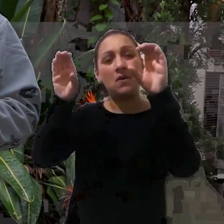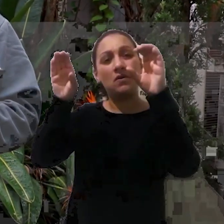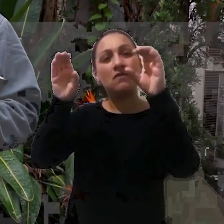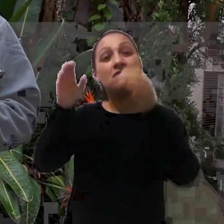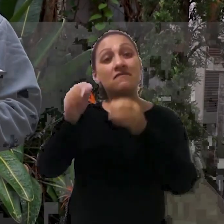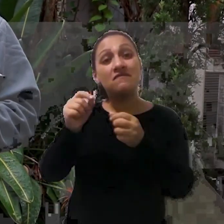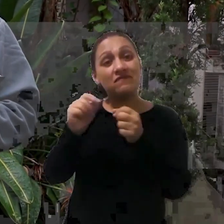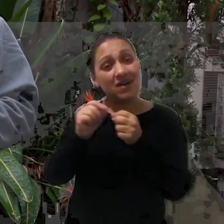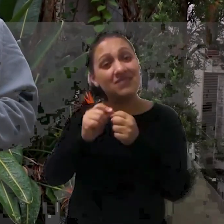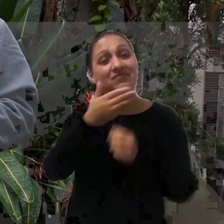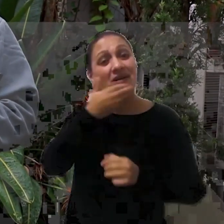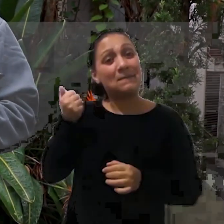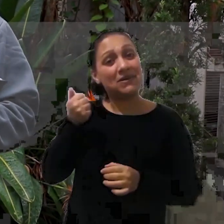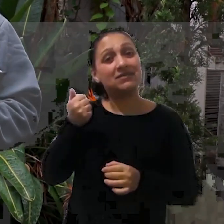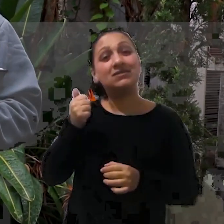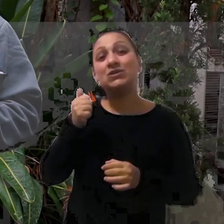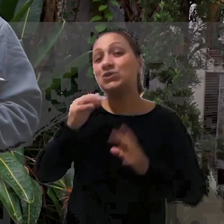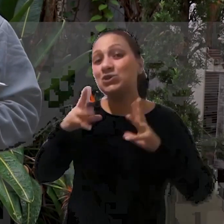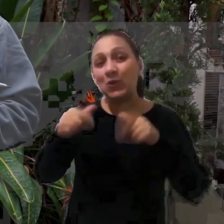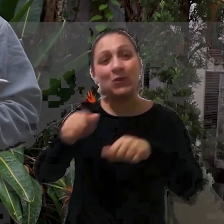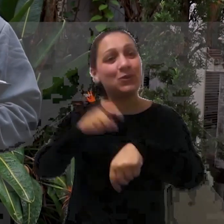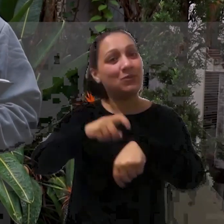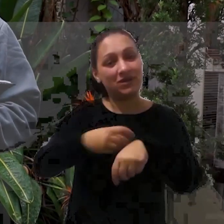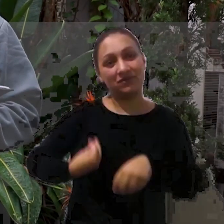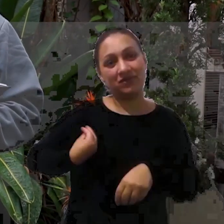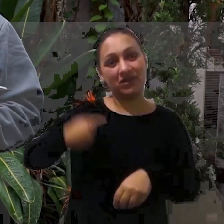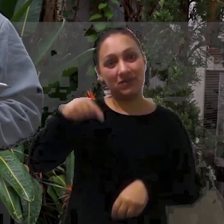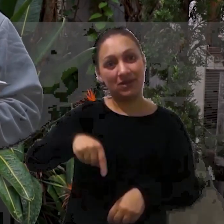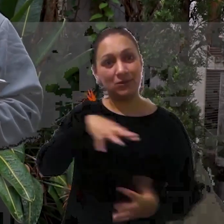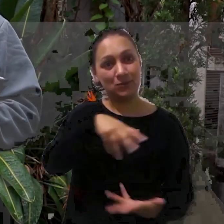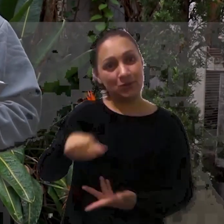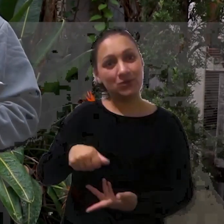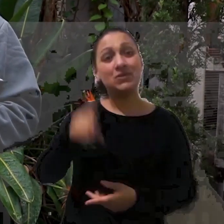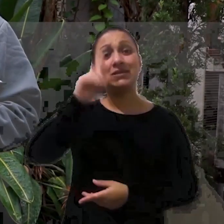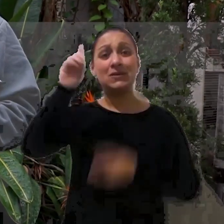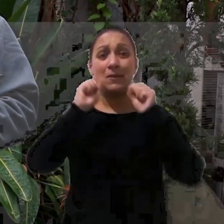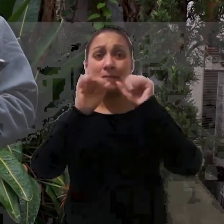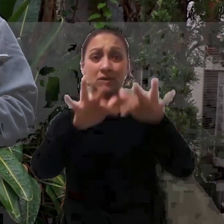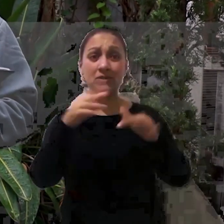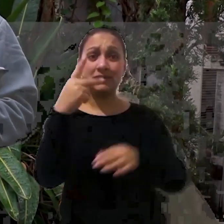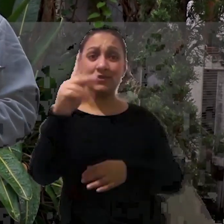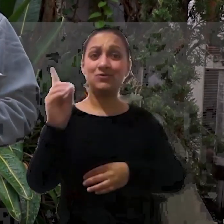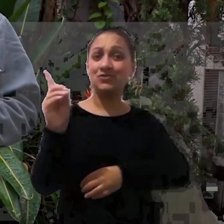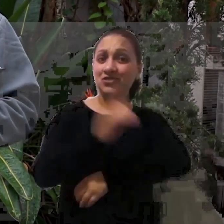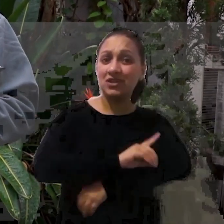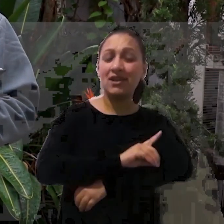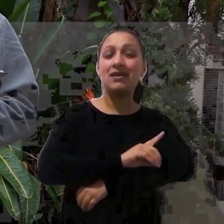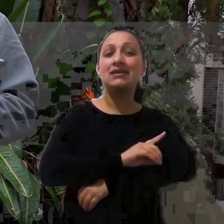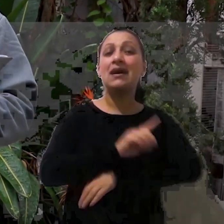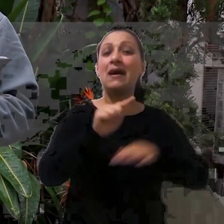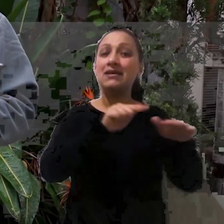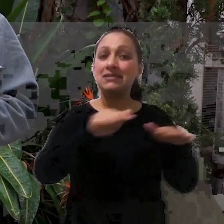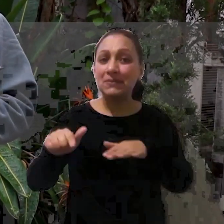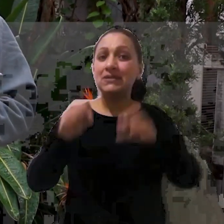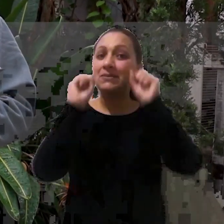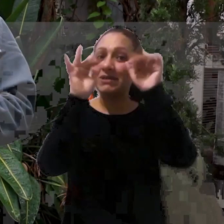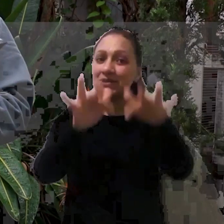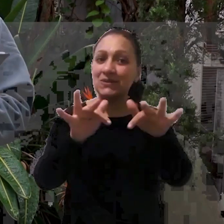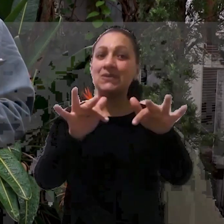para a tua vida E vamos fazer valer a pena cada momento vivido aqui na Terra Que Deus abençoe o teu dia Que Deus abençoe a semana Em nome